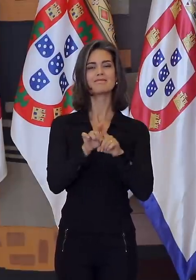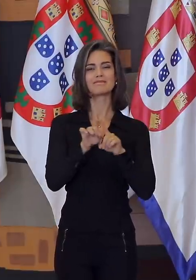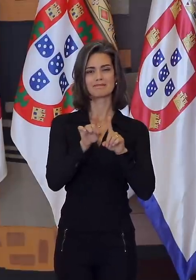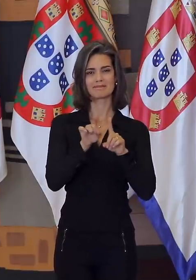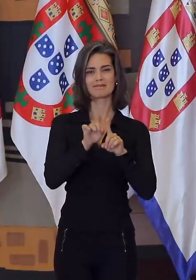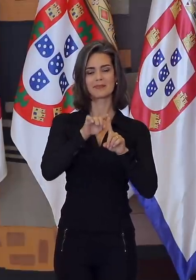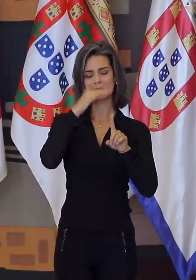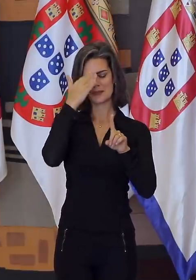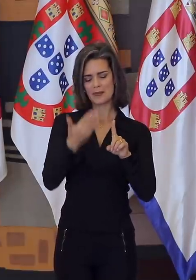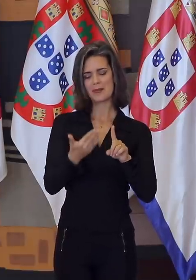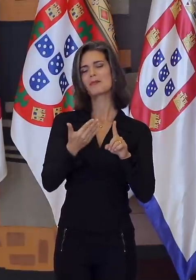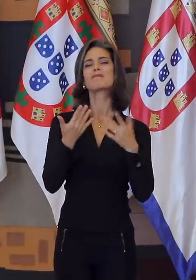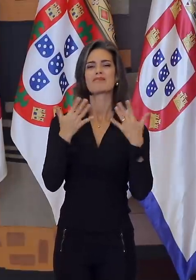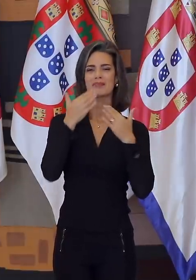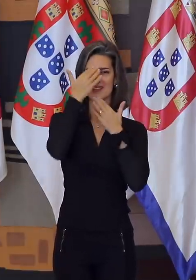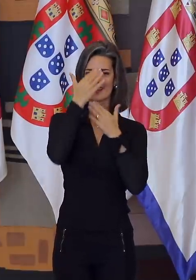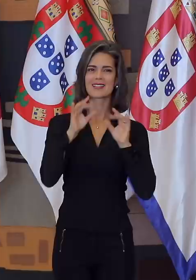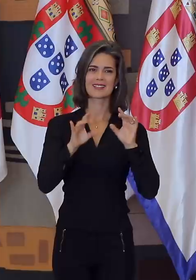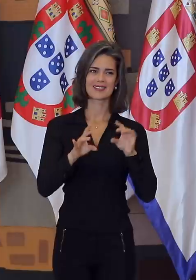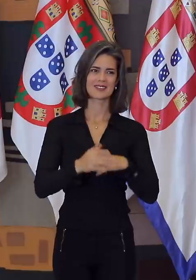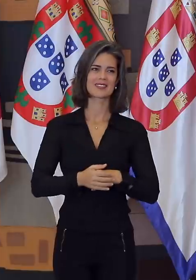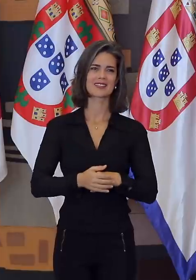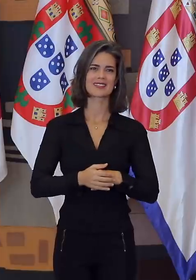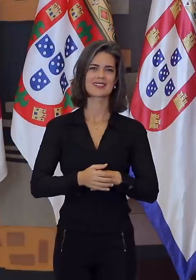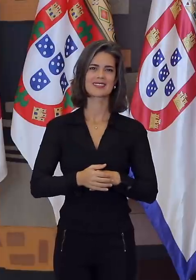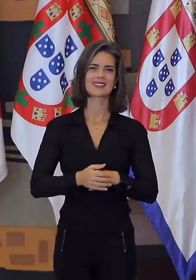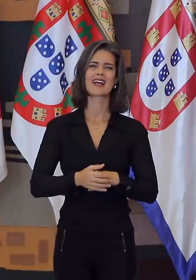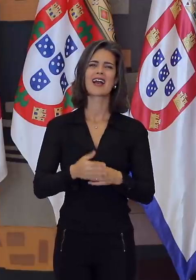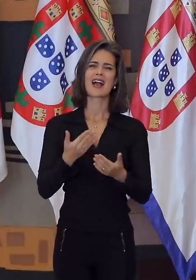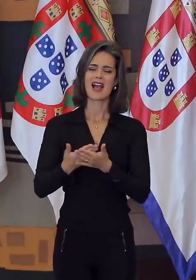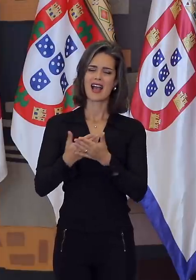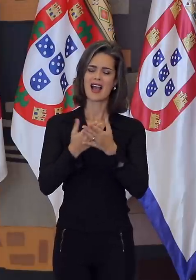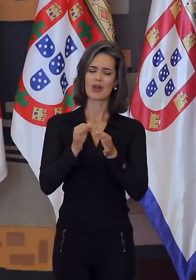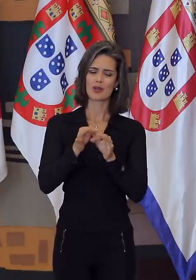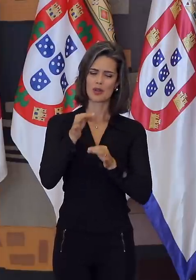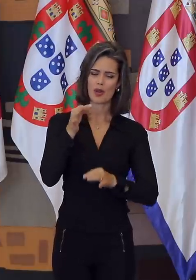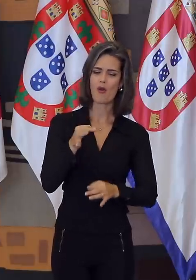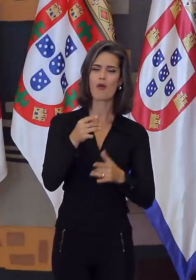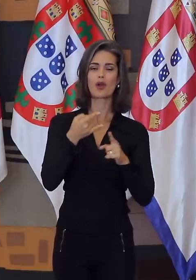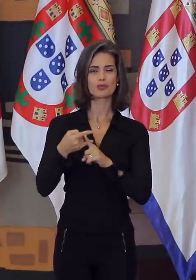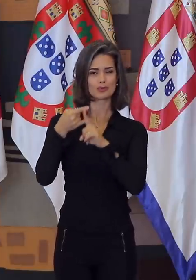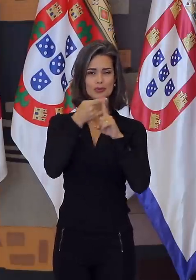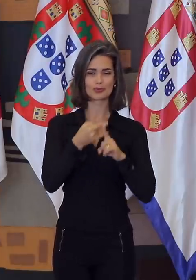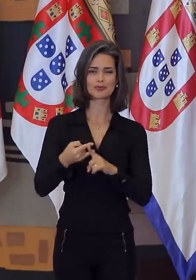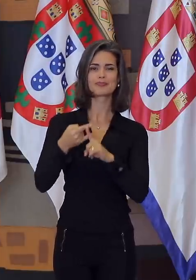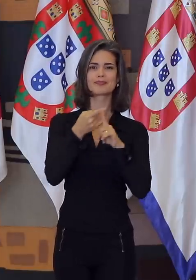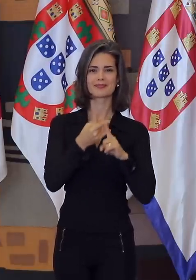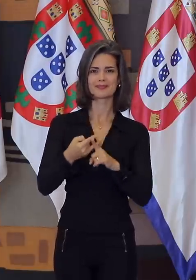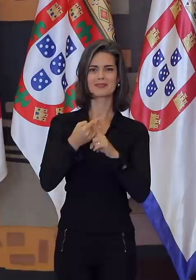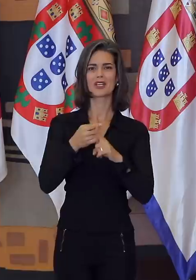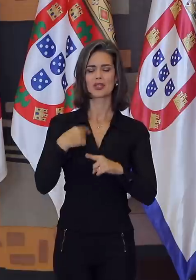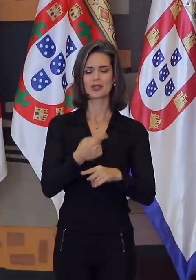agradecimento especial. A atenção dispendida durante as longas aulas do Zoom, a paciência com nossos inúmeros